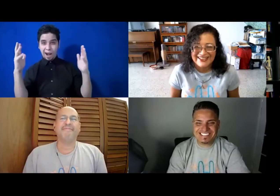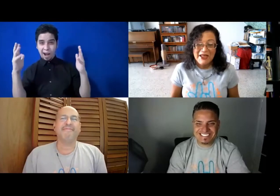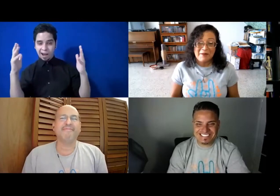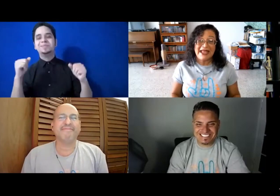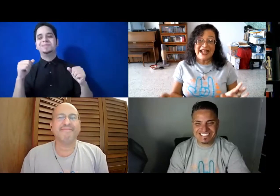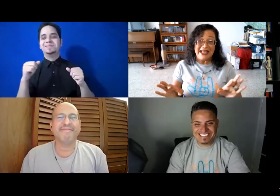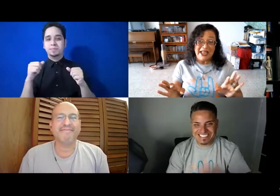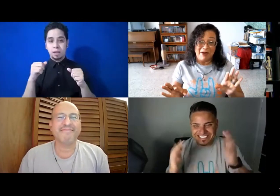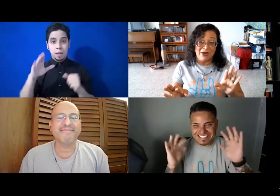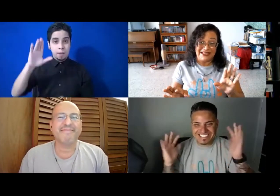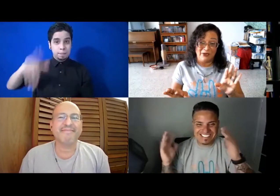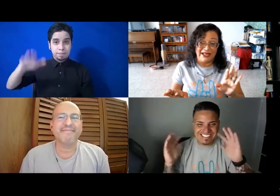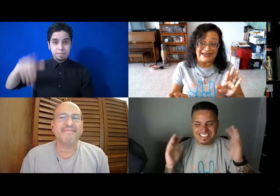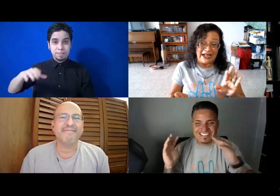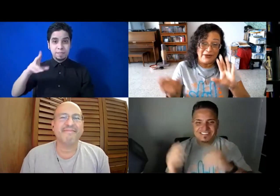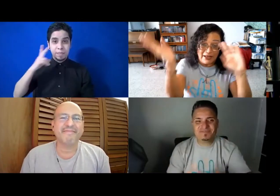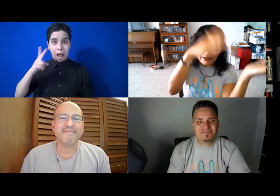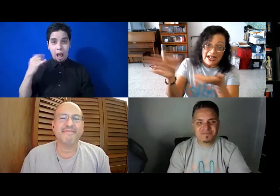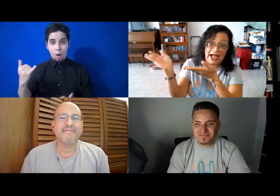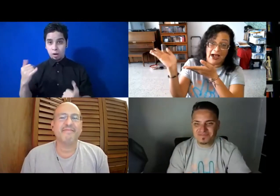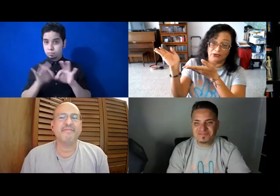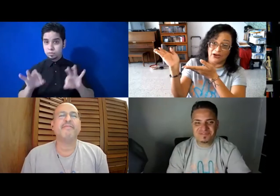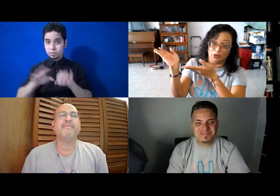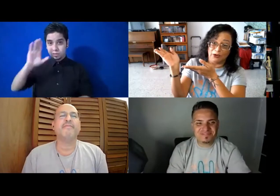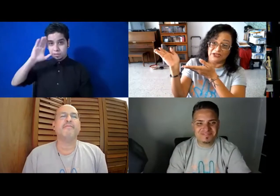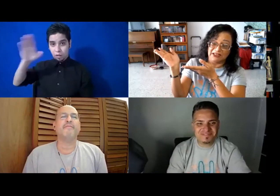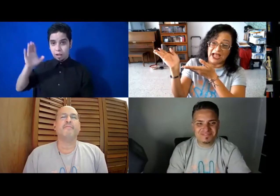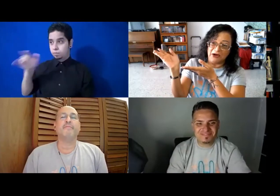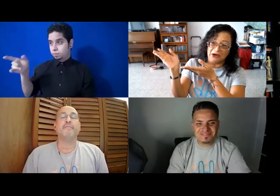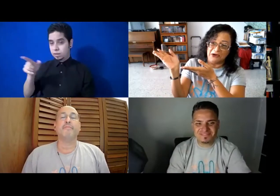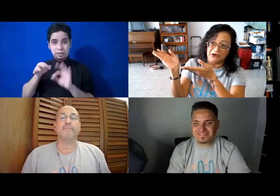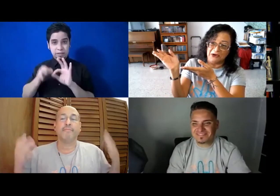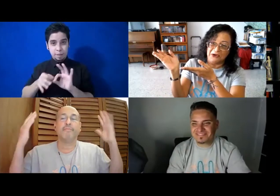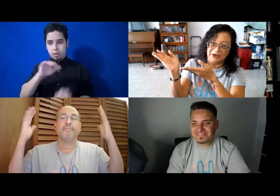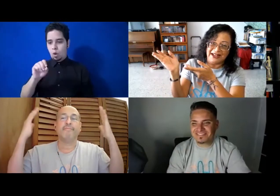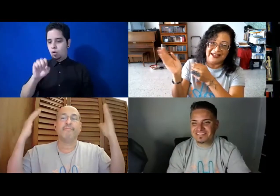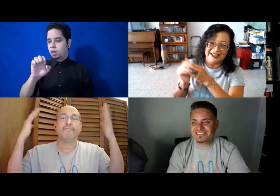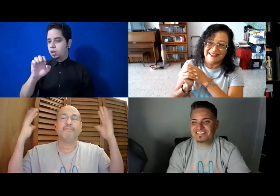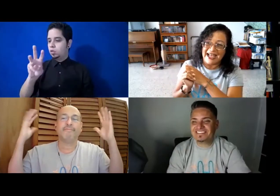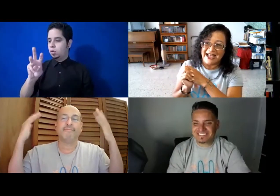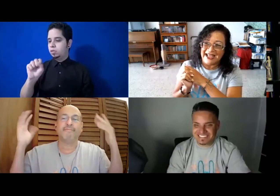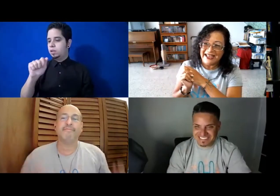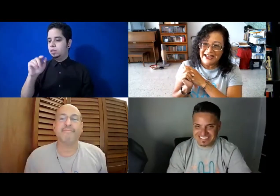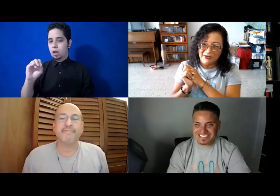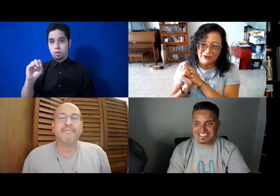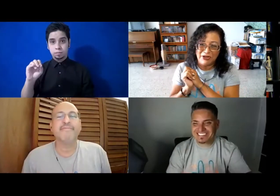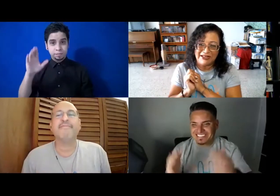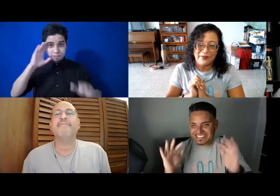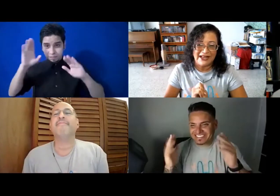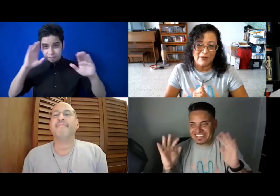¡Vera! Y vamos a saludar rápidamente a José Lodolo de Santiago. ¡Vera! ¡Vera! Nuestro intérprete de